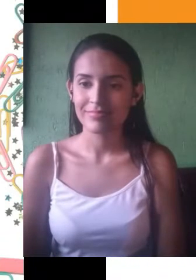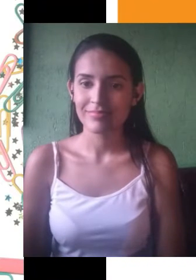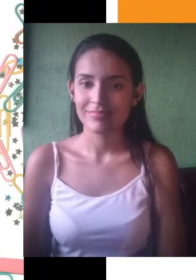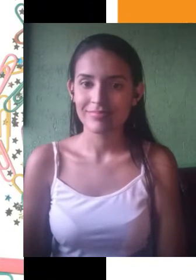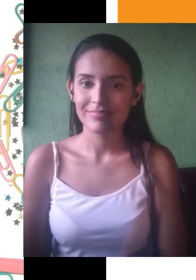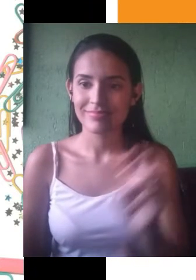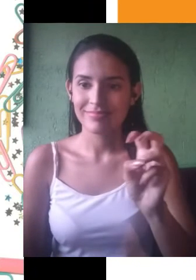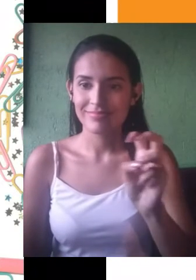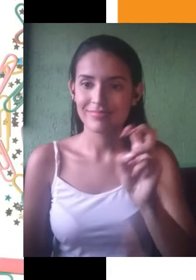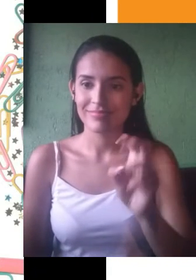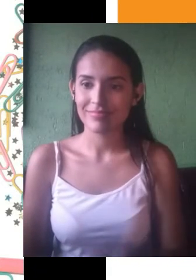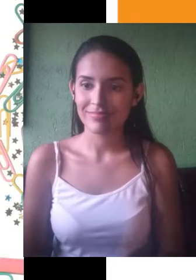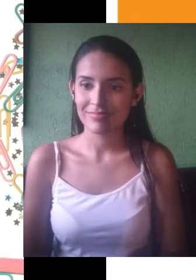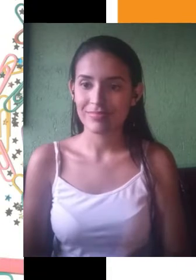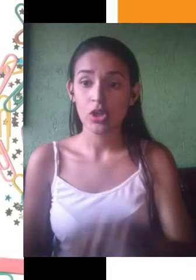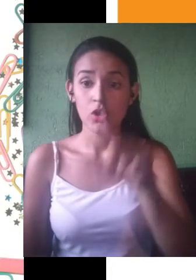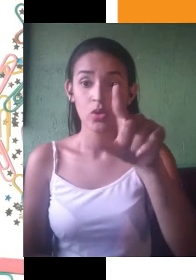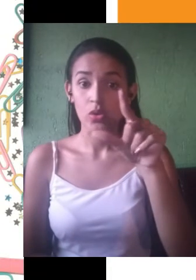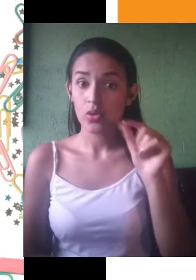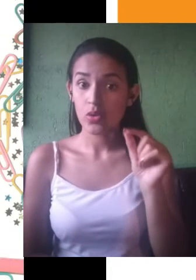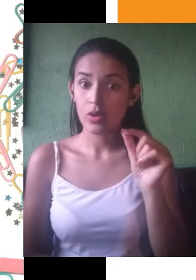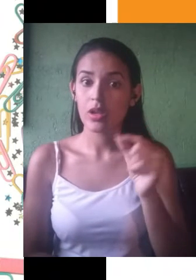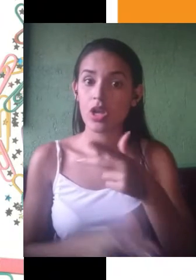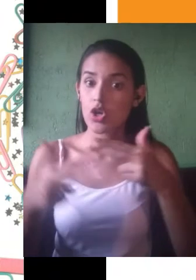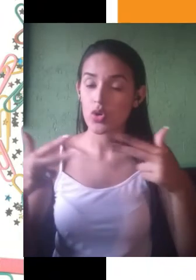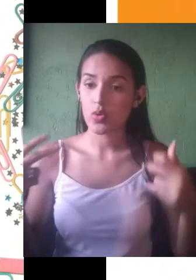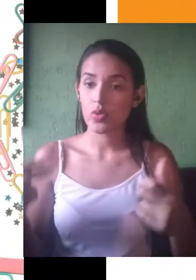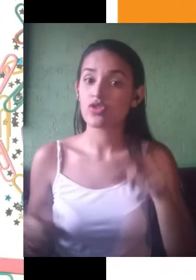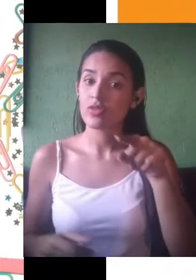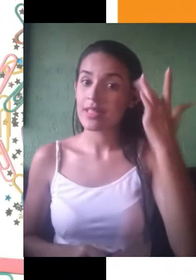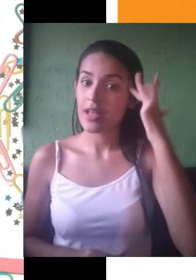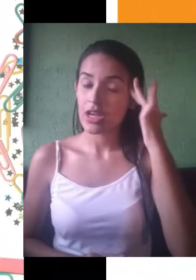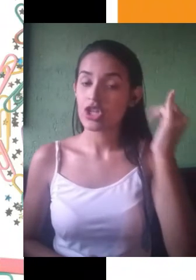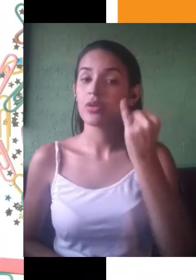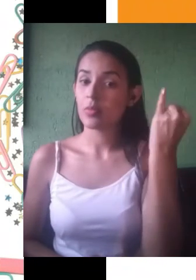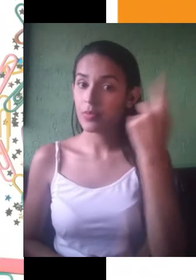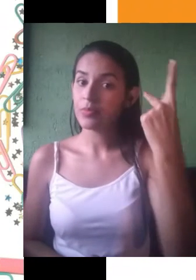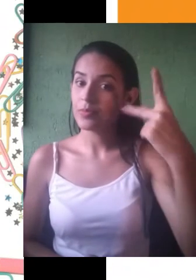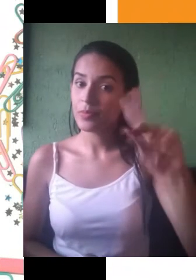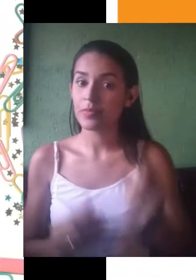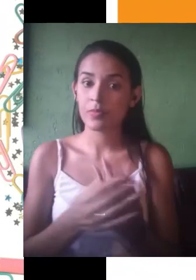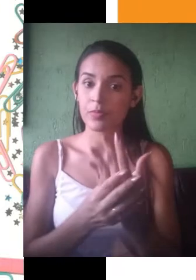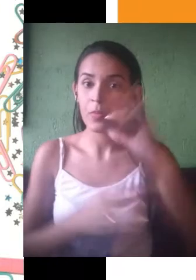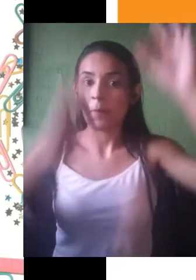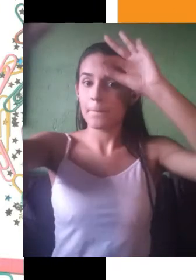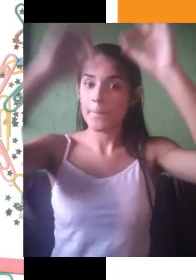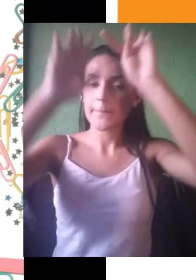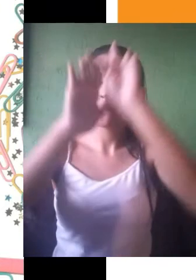Cinco, selecionar as informações que podem ser úteis e organizá-las para elaborar o plano de texto. Então, é o momento da gente